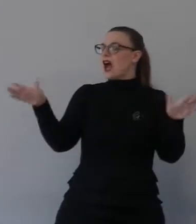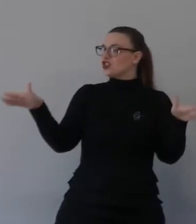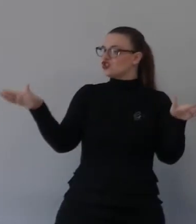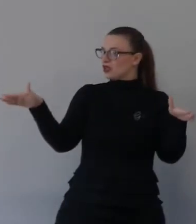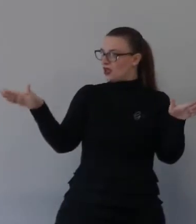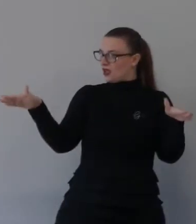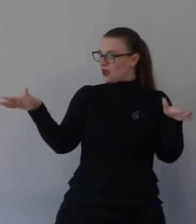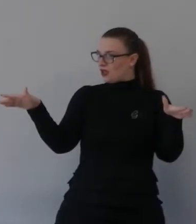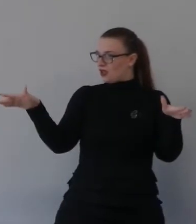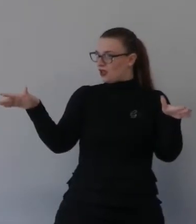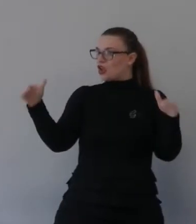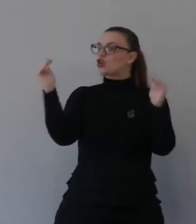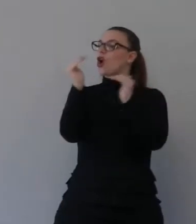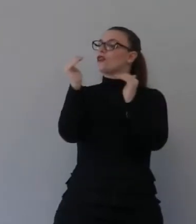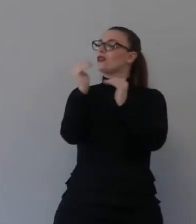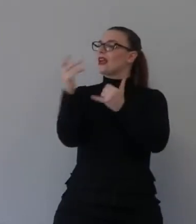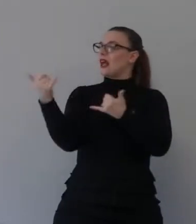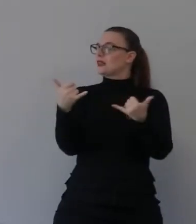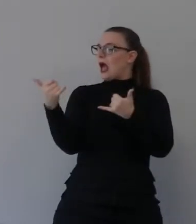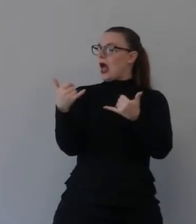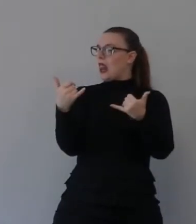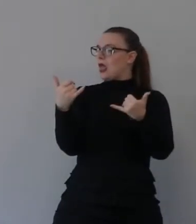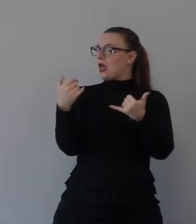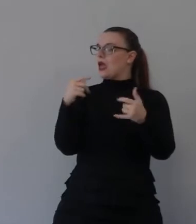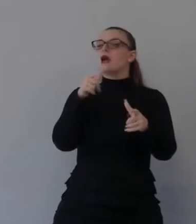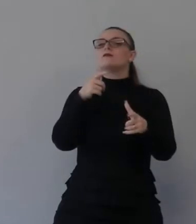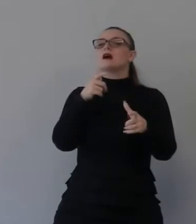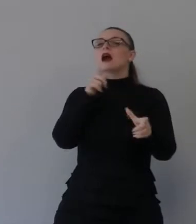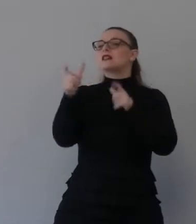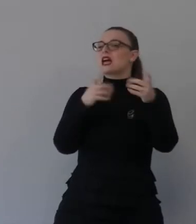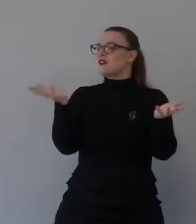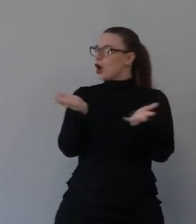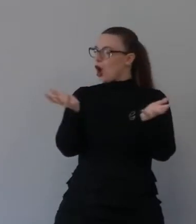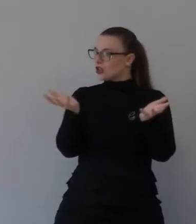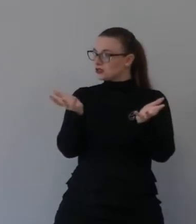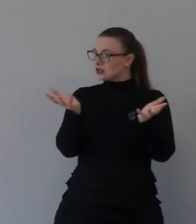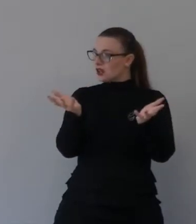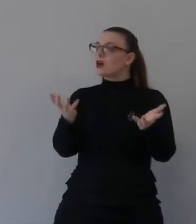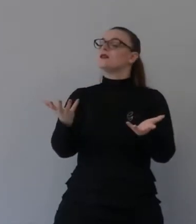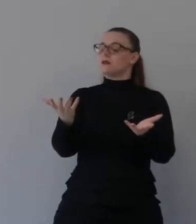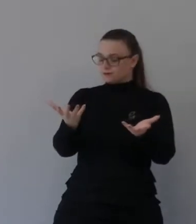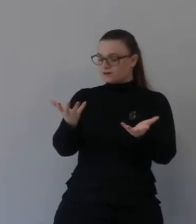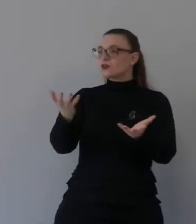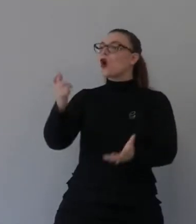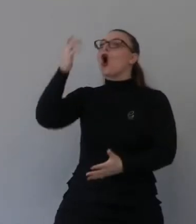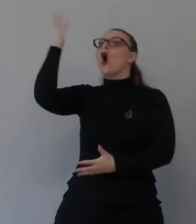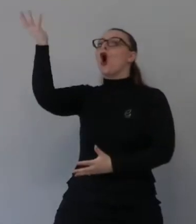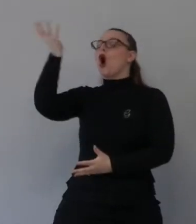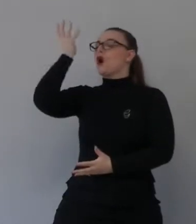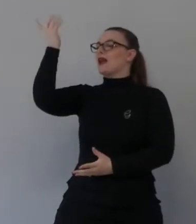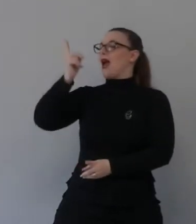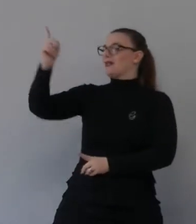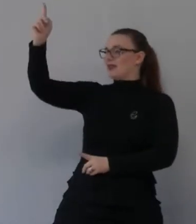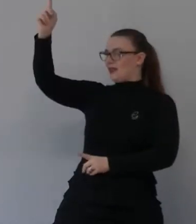gloria a Dio nell'arte dei Cieli Gesù è sceso per mostrare la gloria di Dio in terra